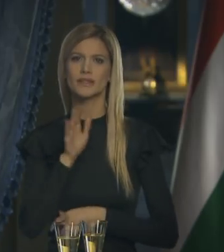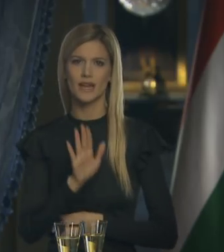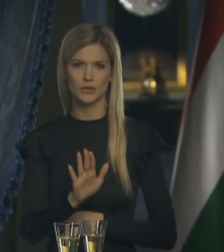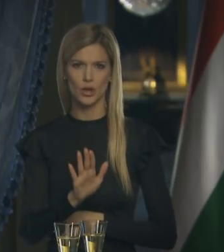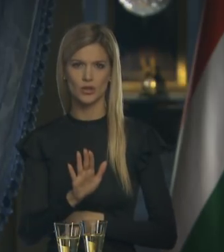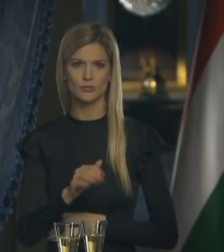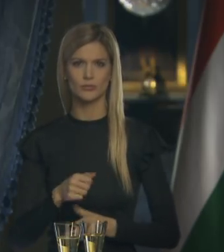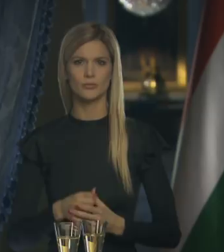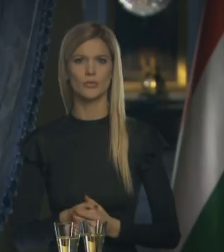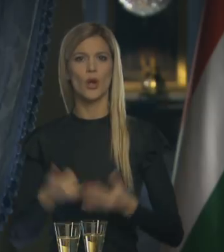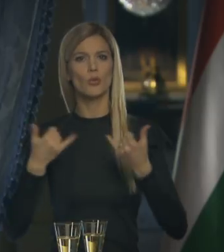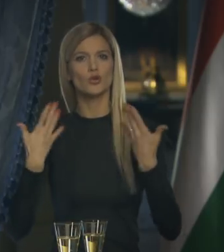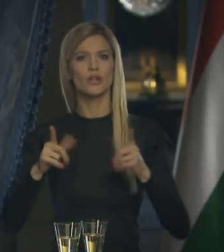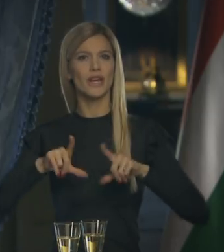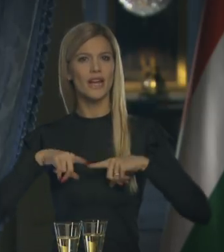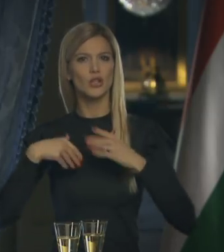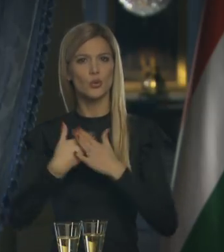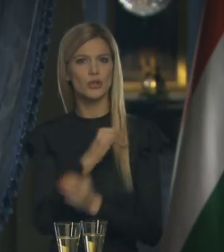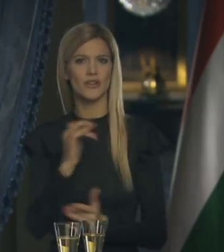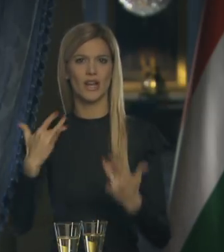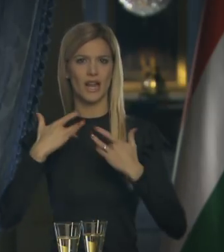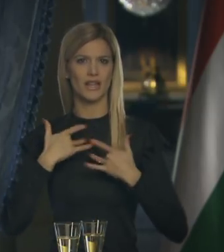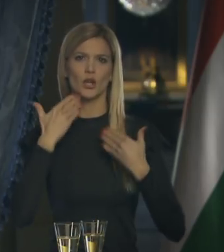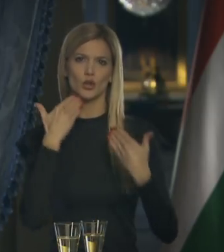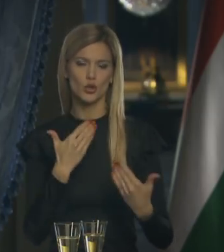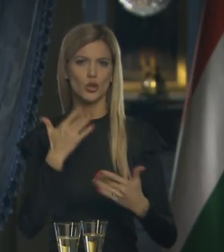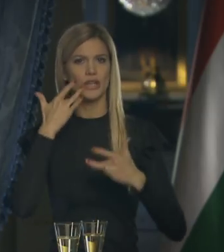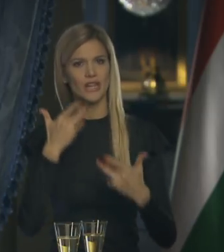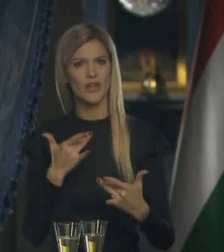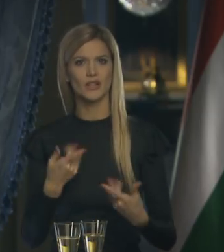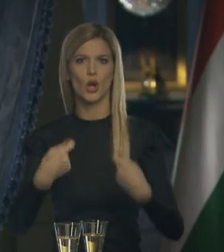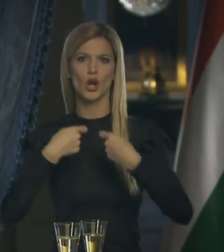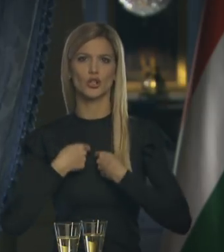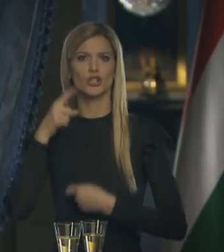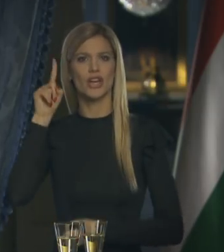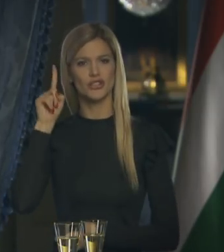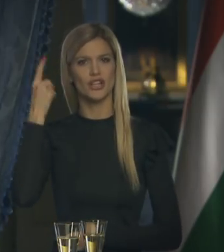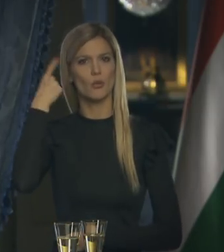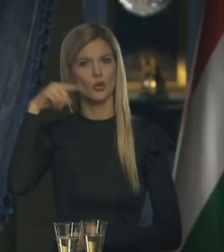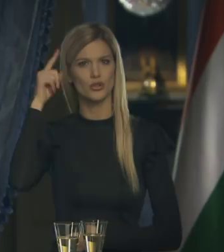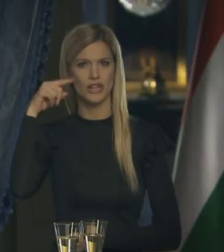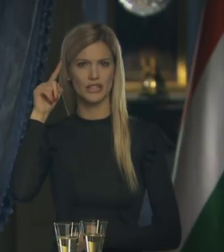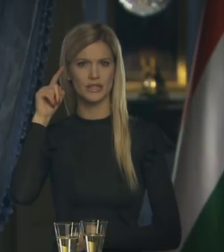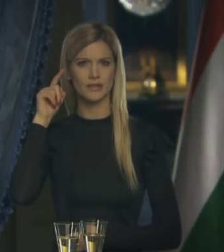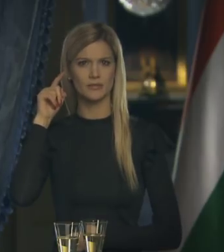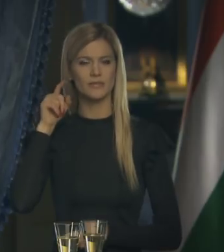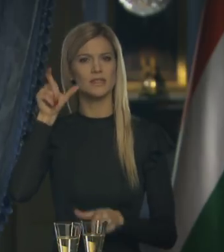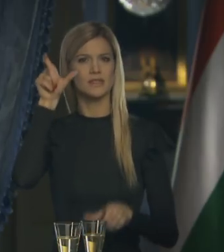Most, hogy életünk új éve ránk köszönt, kívánom, adjon az Isten bölcsességet személyes döntéseinkhez,